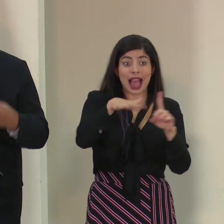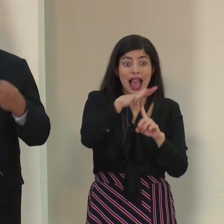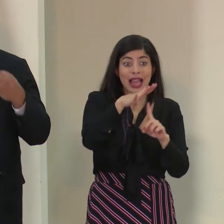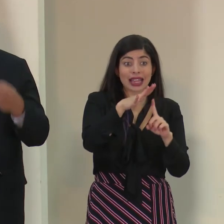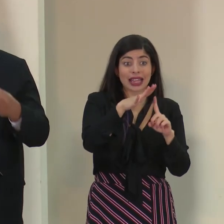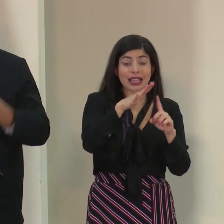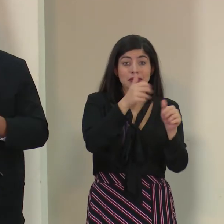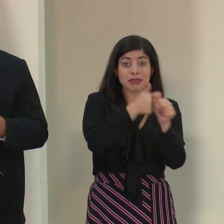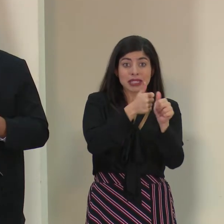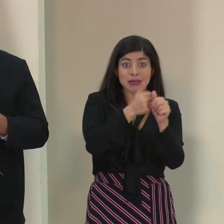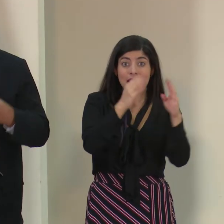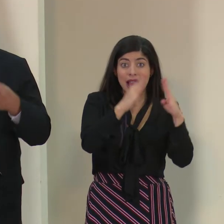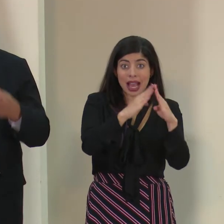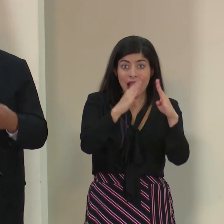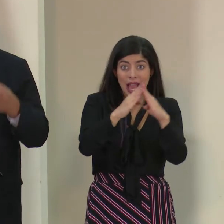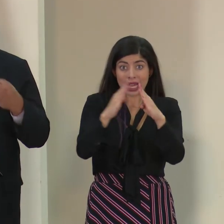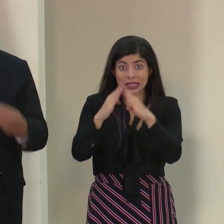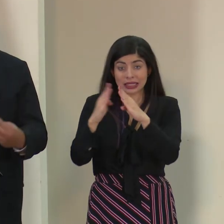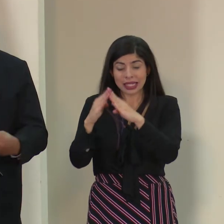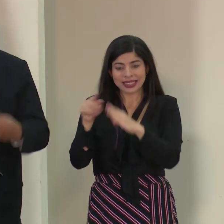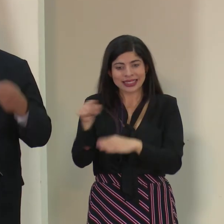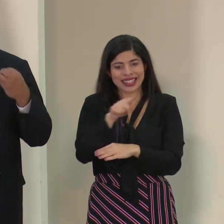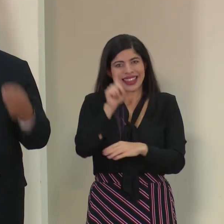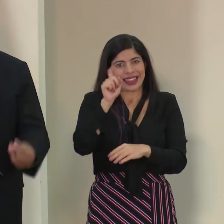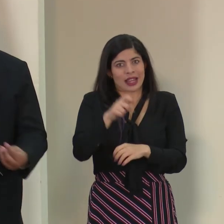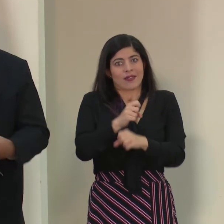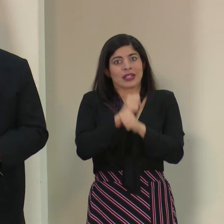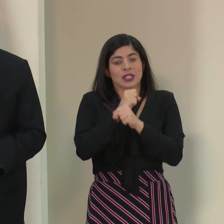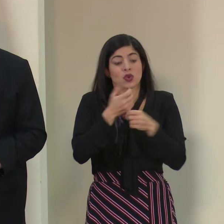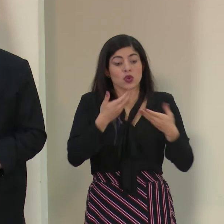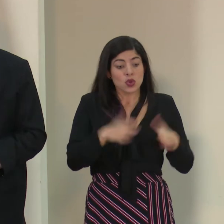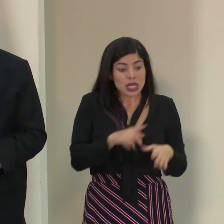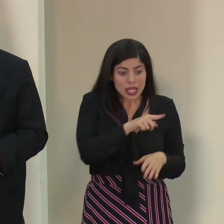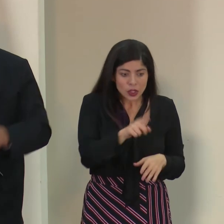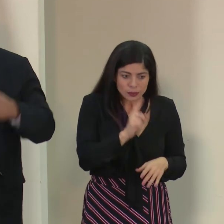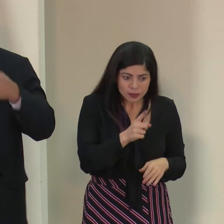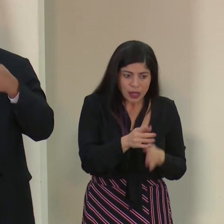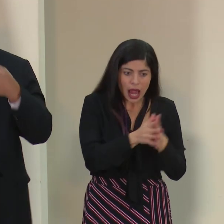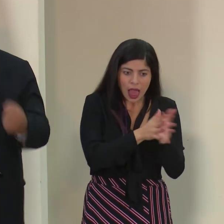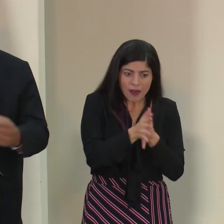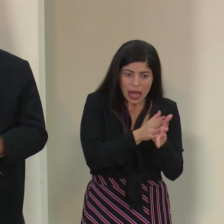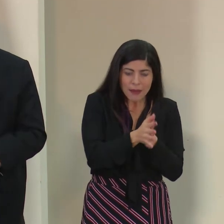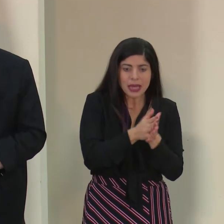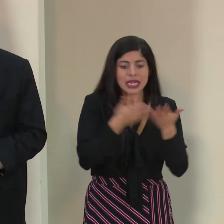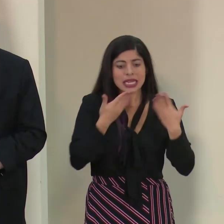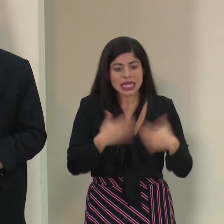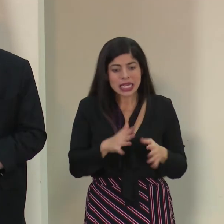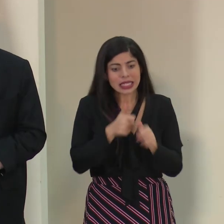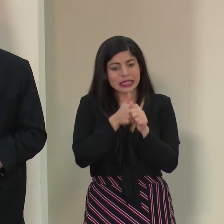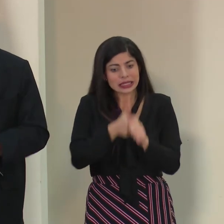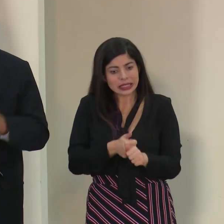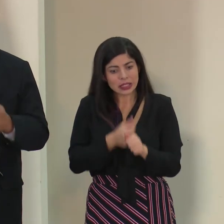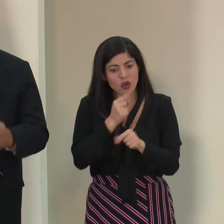casas tenemos que estar seguros de que nuestros hijos están lavando las manos, de que nuestros hijos están siguiendo el protocolo, que nuestros